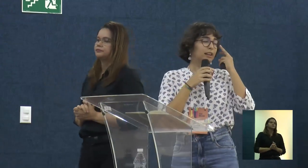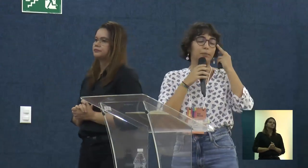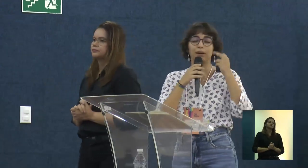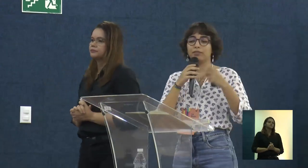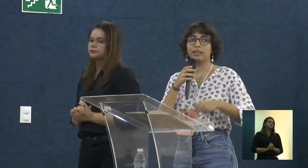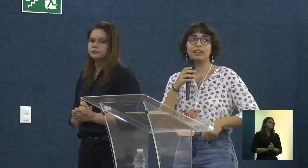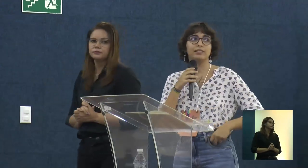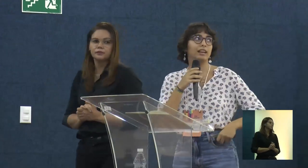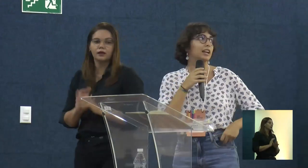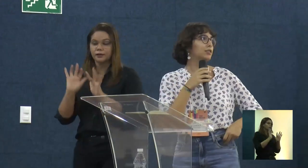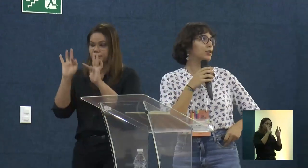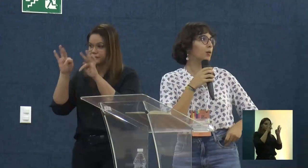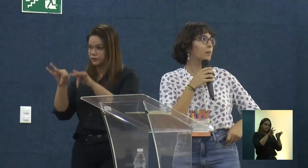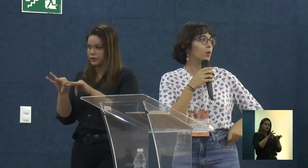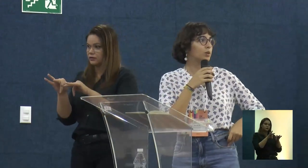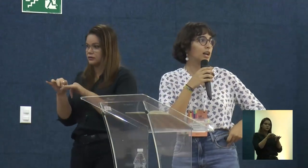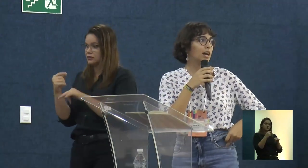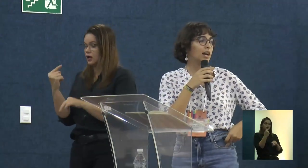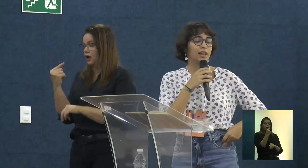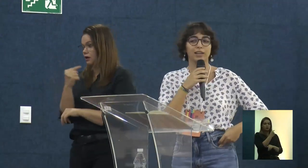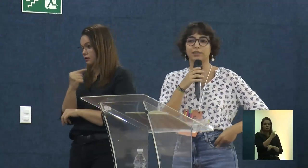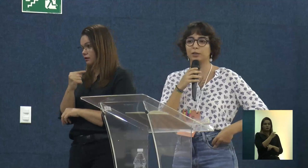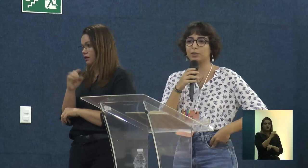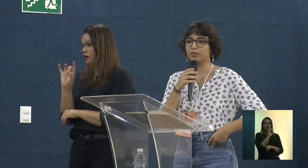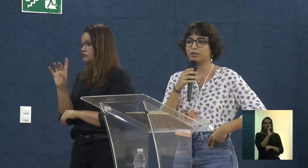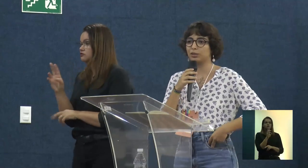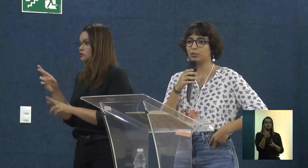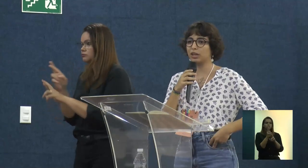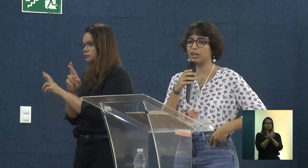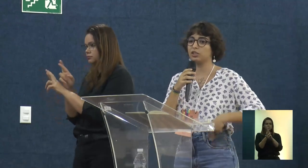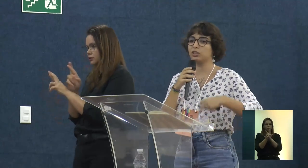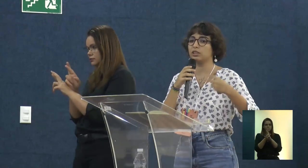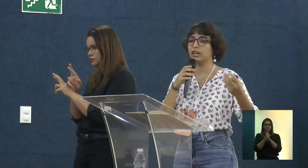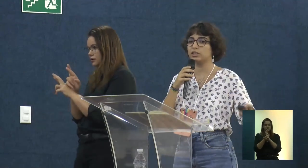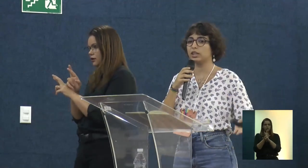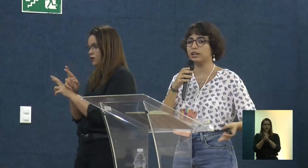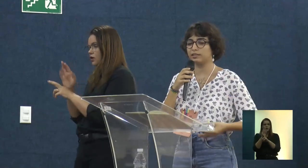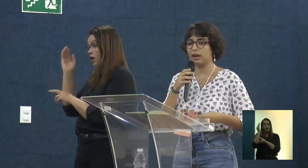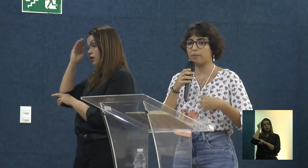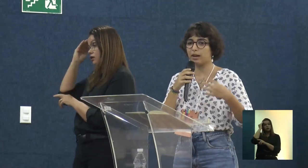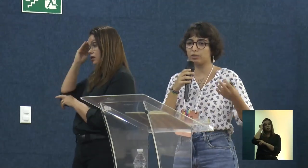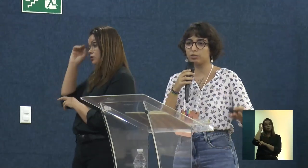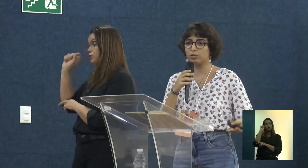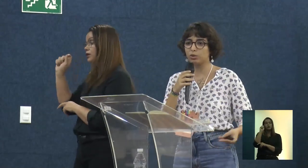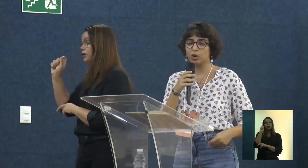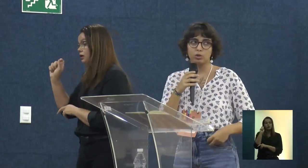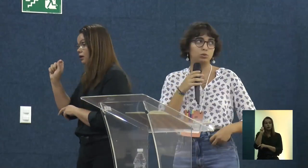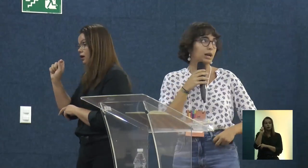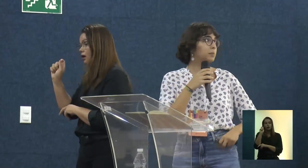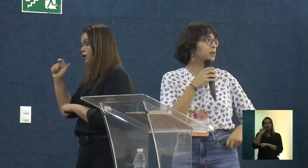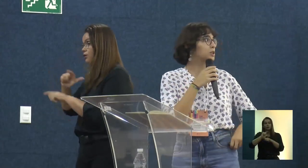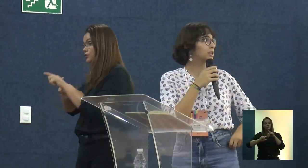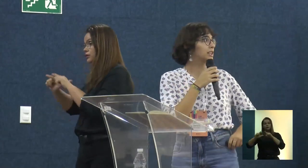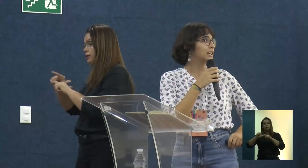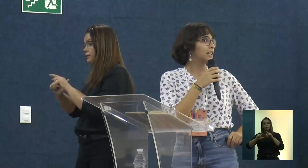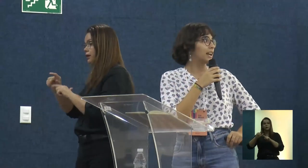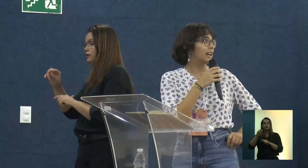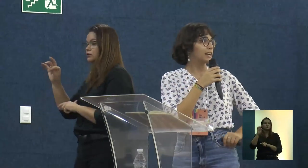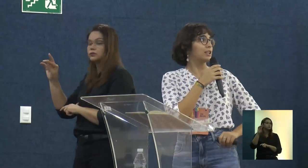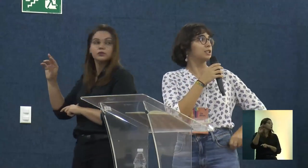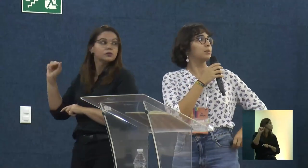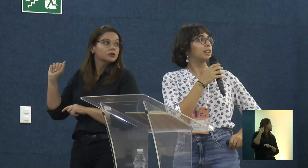E aqui para finalizar, é só um pouco da relação mesmo, do que a gente entende que é esse trabalho do Trapiche.